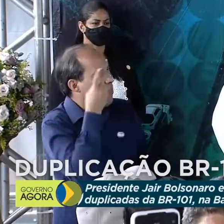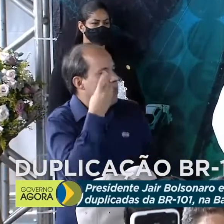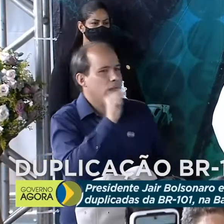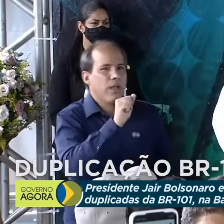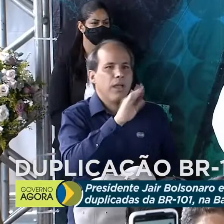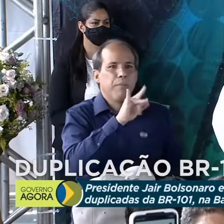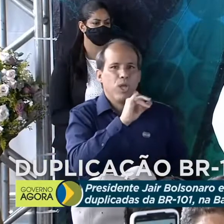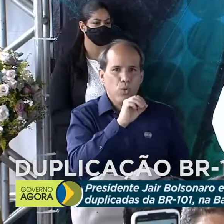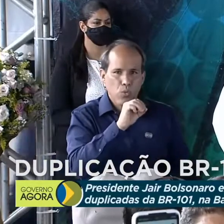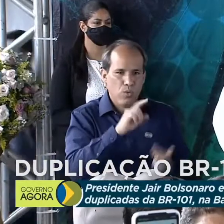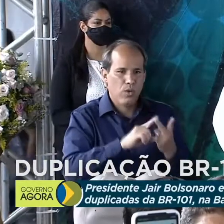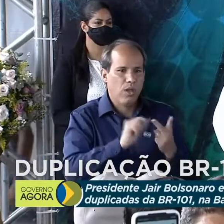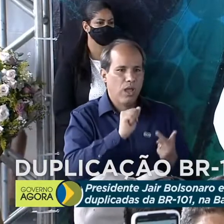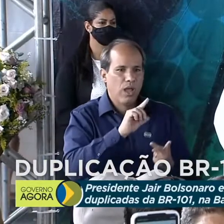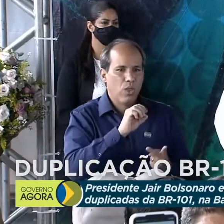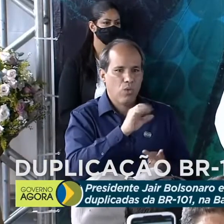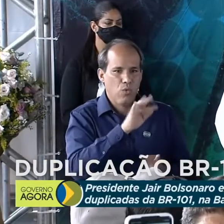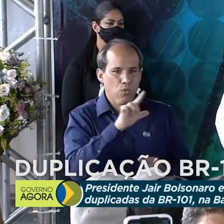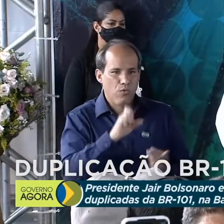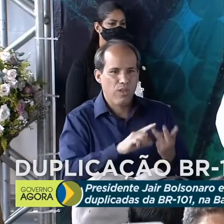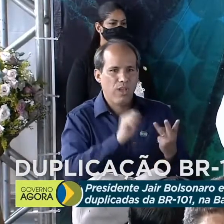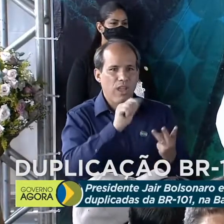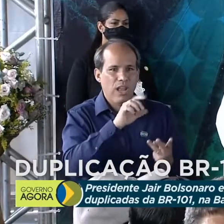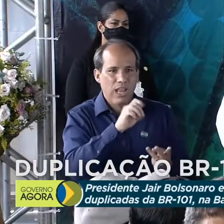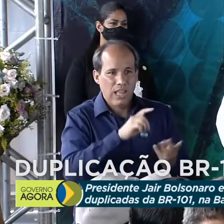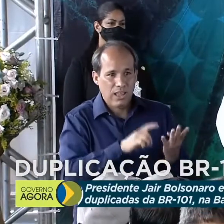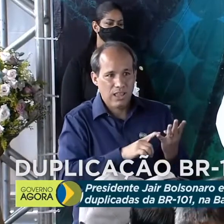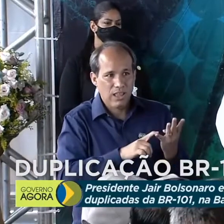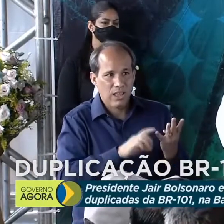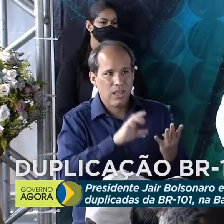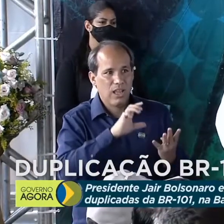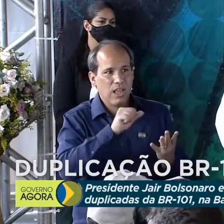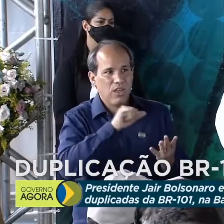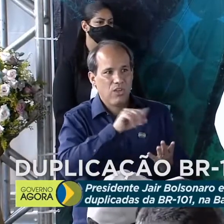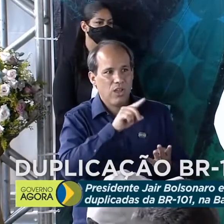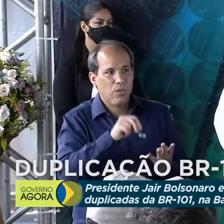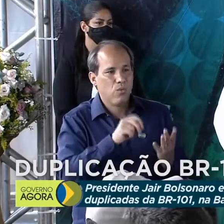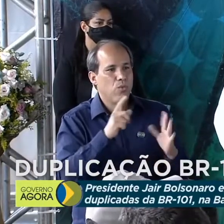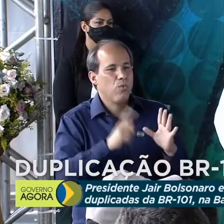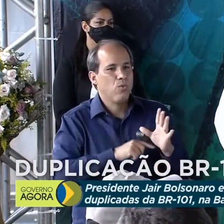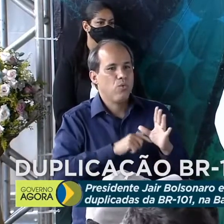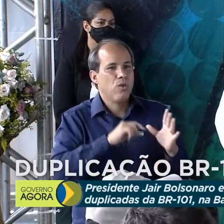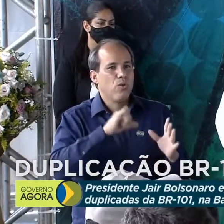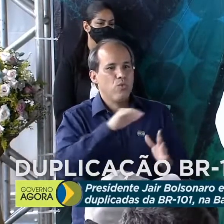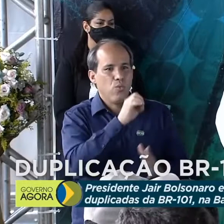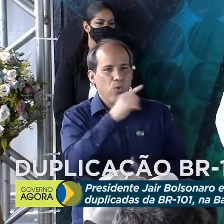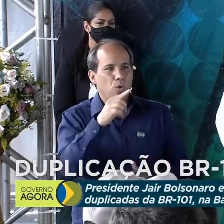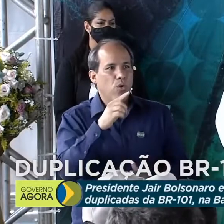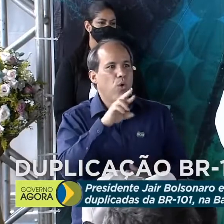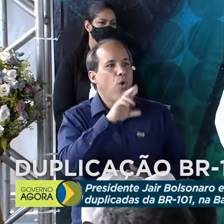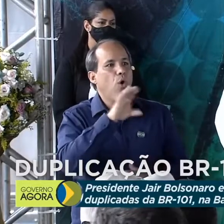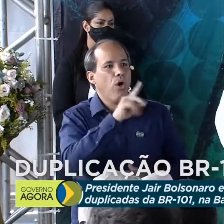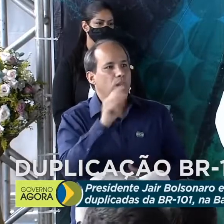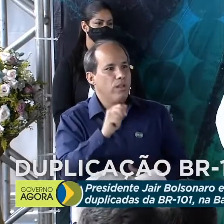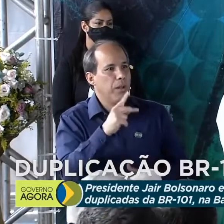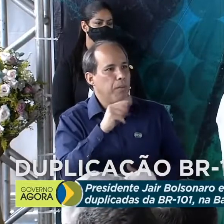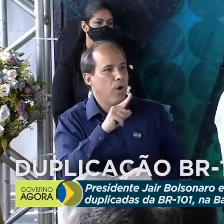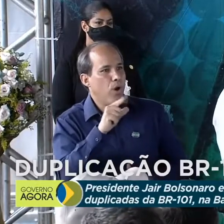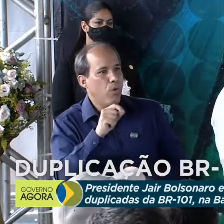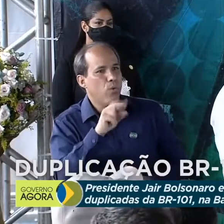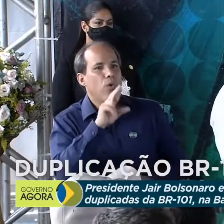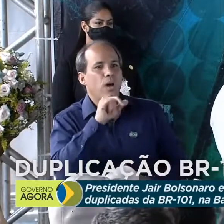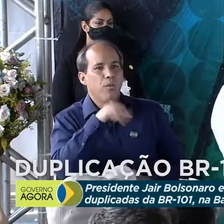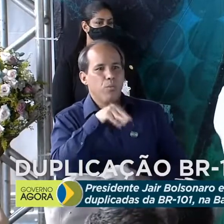Abílio Santana, Adolviana, Alex Santana, Cláudio Cajado, João Carlos Bacelar, José Rocha, Paulo Asi e Raimundo